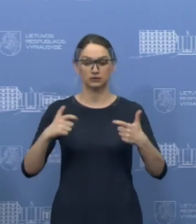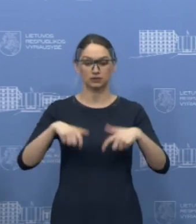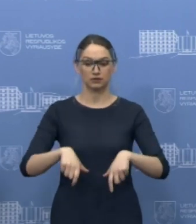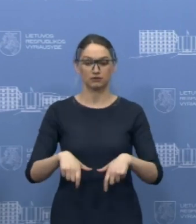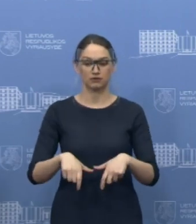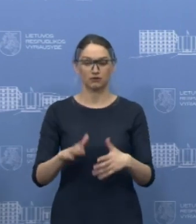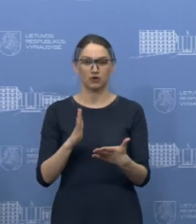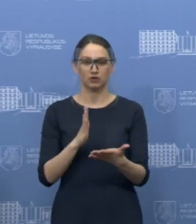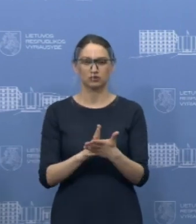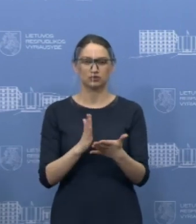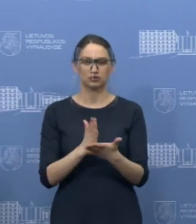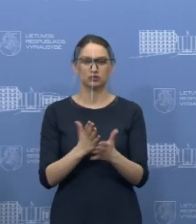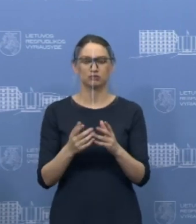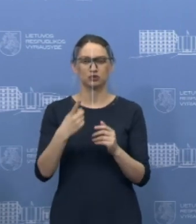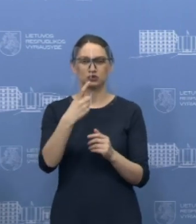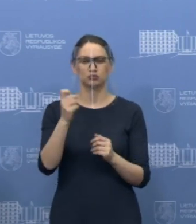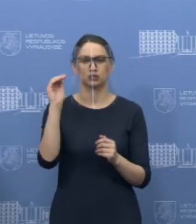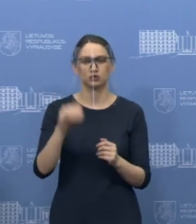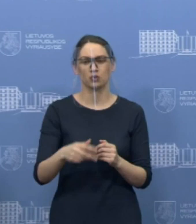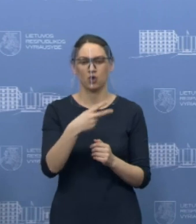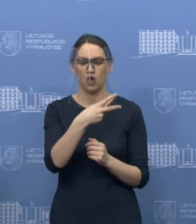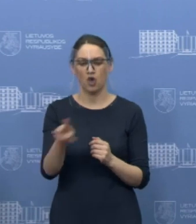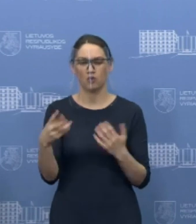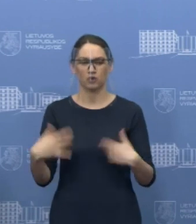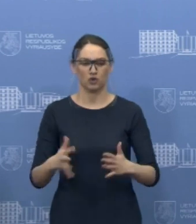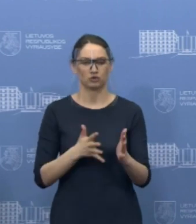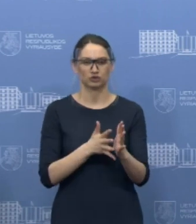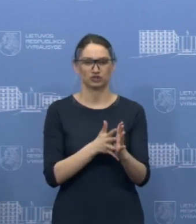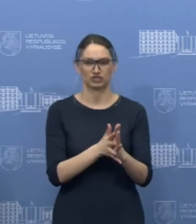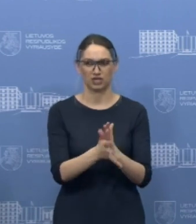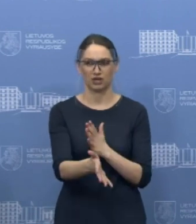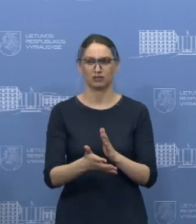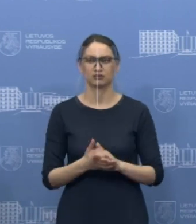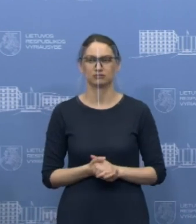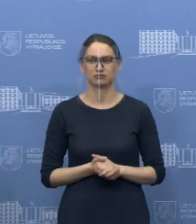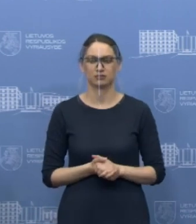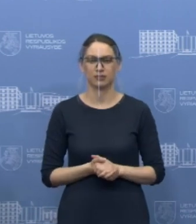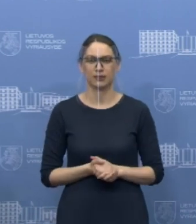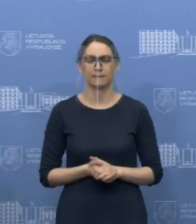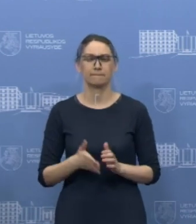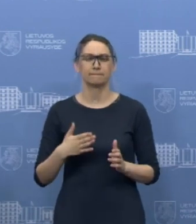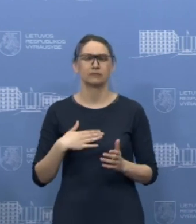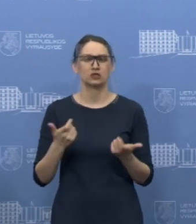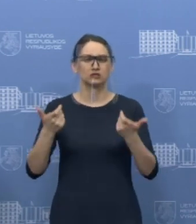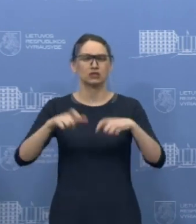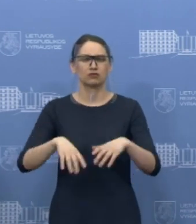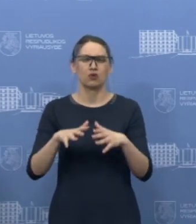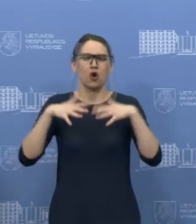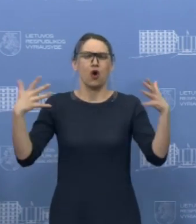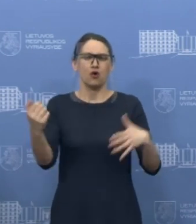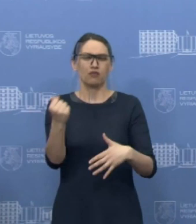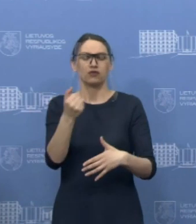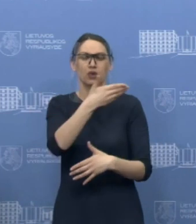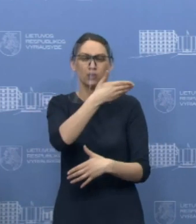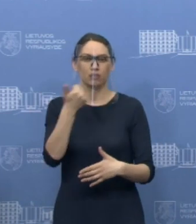kontraktų panašiai apie 100 tūkstančių eurų išleidusi. Suprantame, mūsų savaldybė tikrai nėra pati didžiausia Lietuvoje,